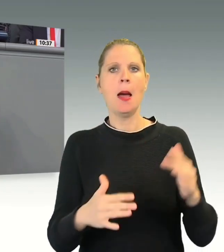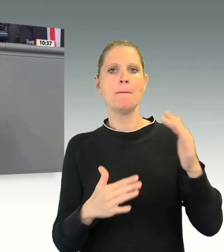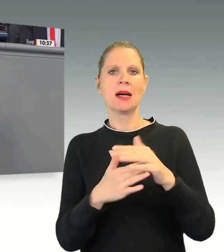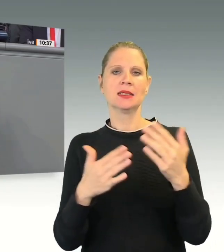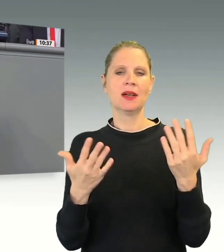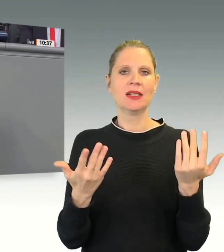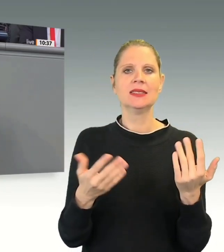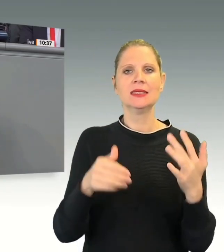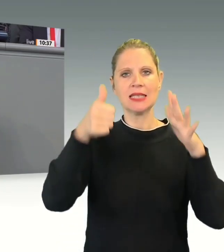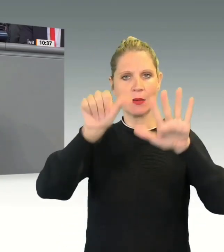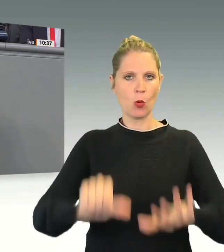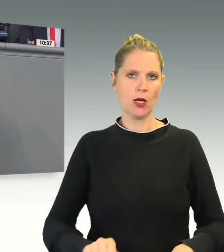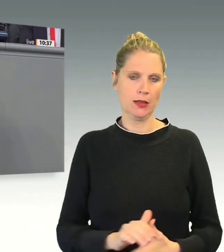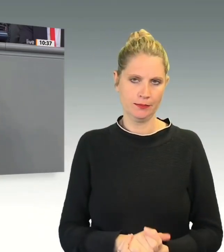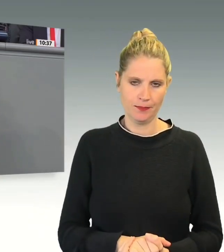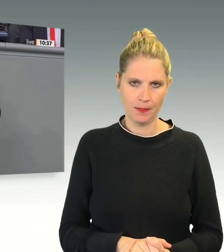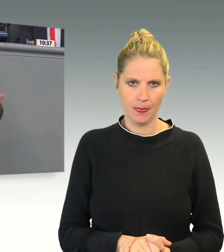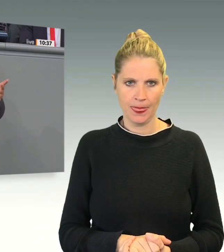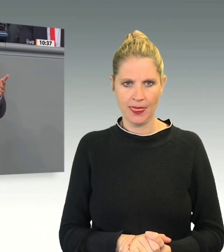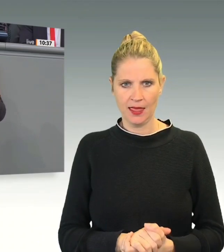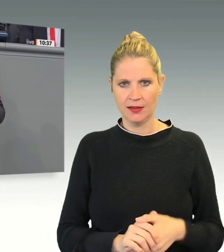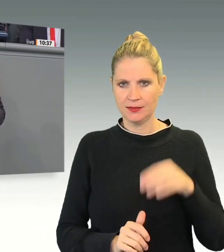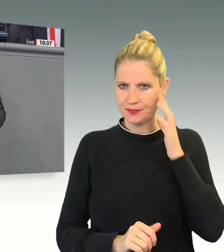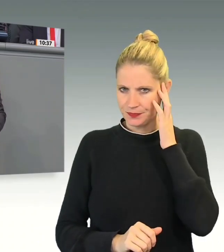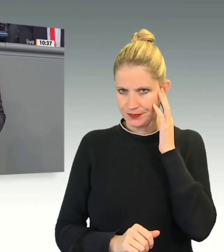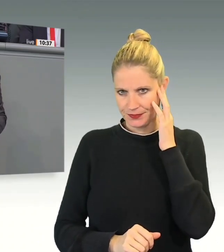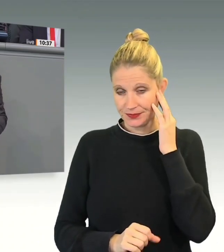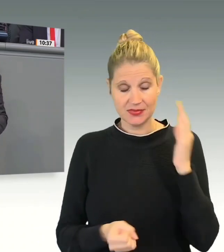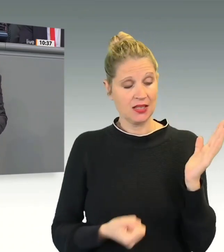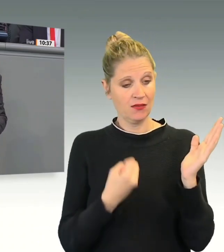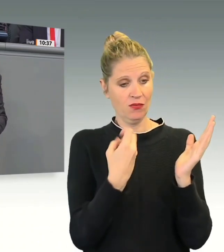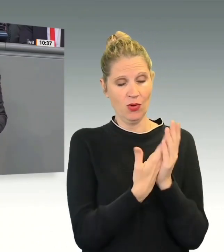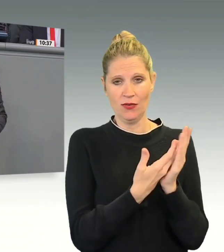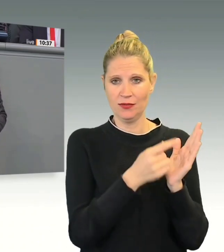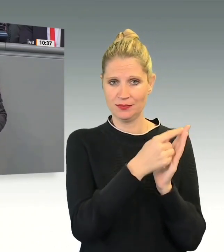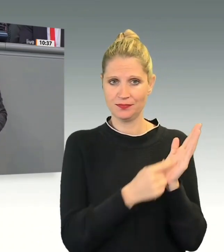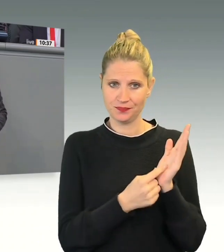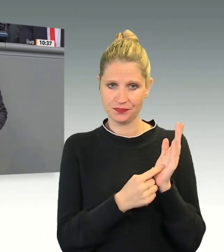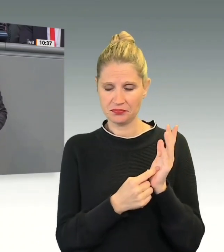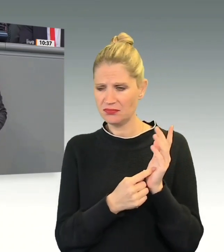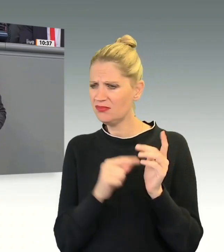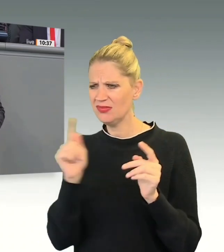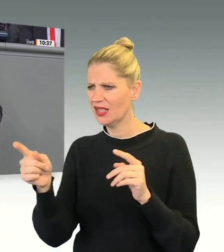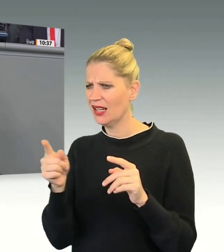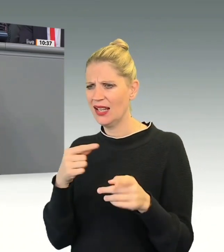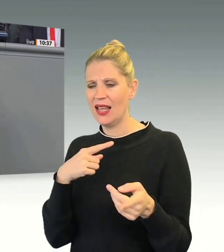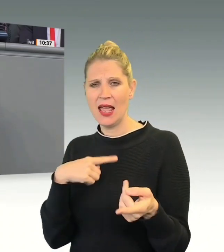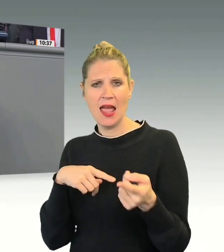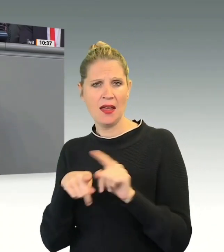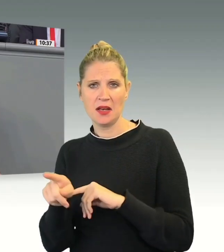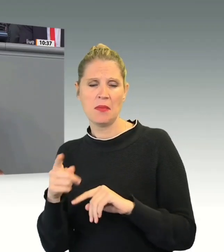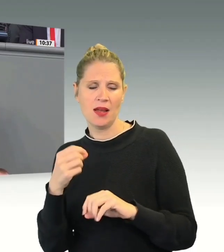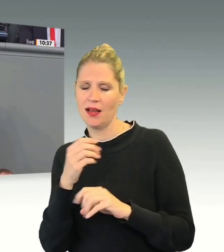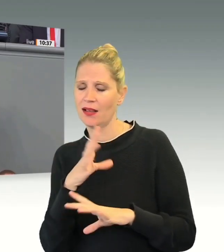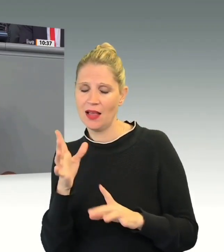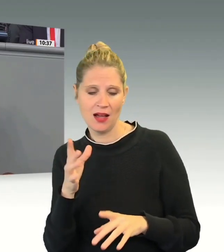Dennoch wäre Ihr Entwurf, der hier auf der linken Seite dieses Hauses beginnt, der FDP keine Mehrheit finden wird,